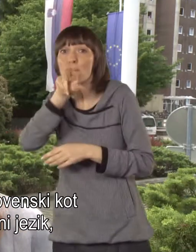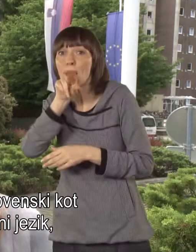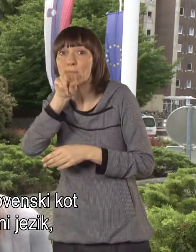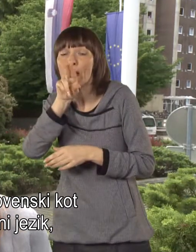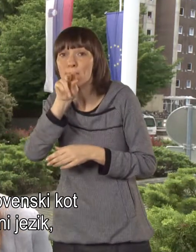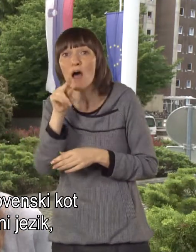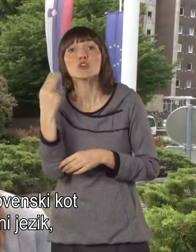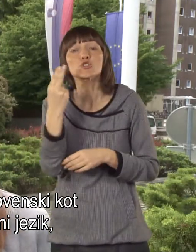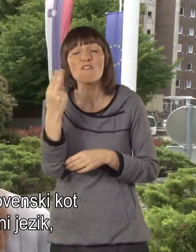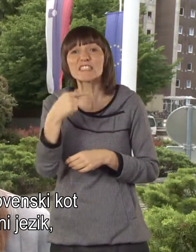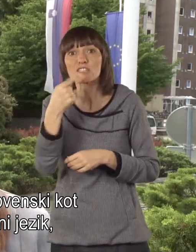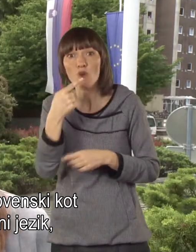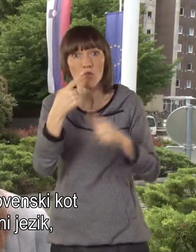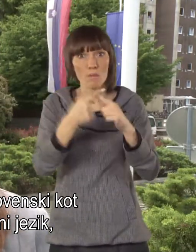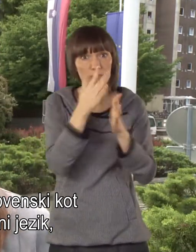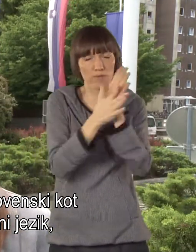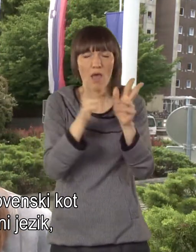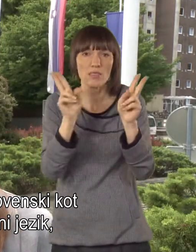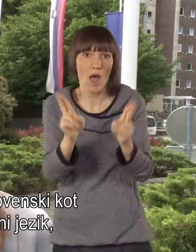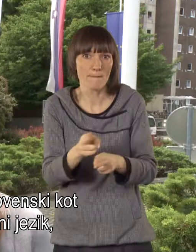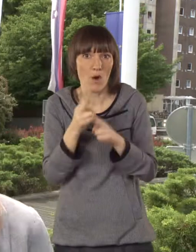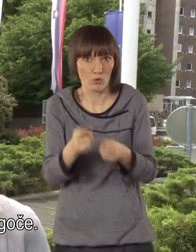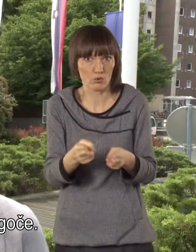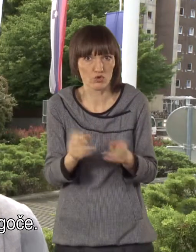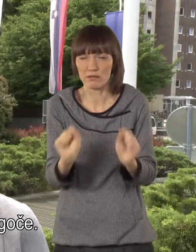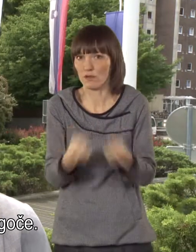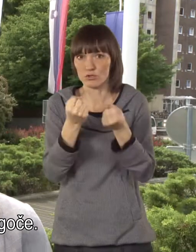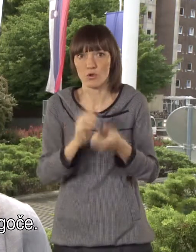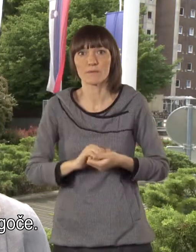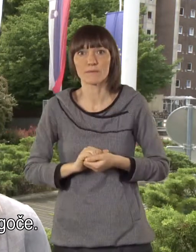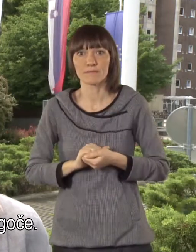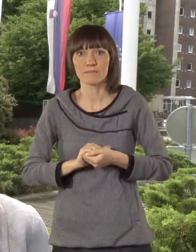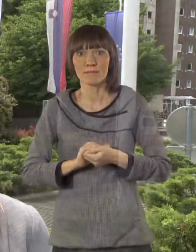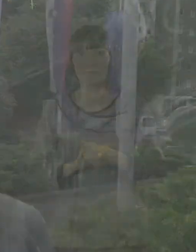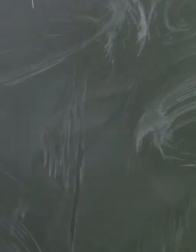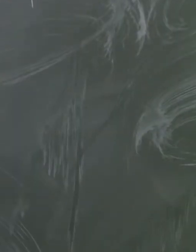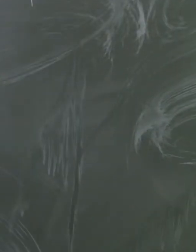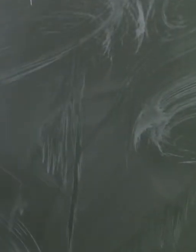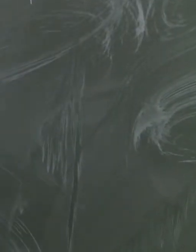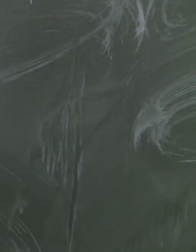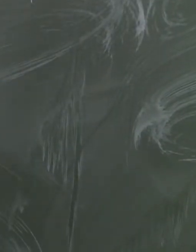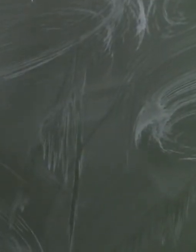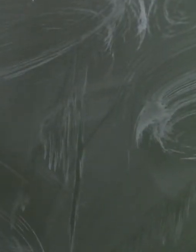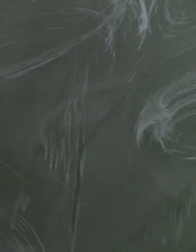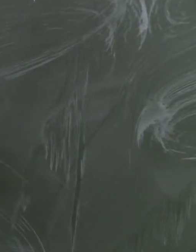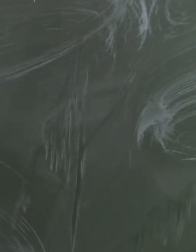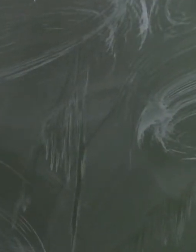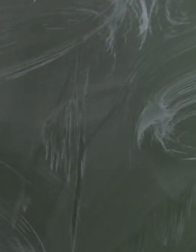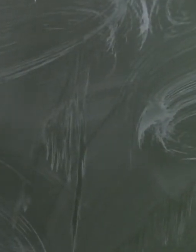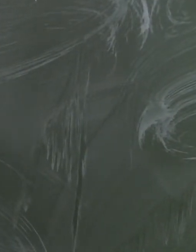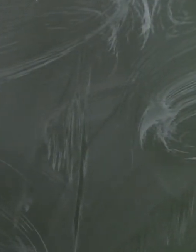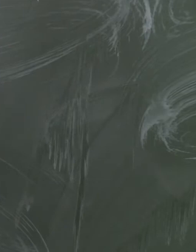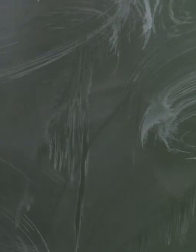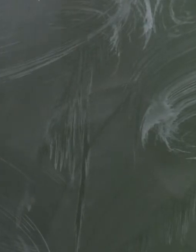dva jezikah krati, tako slovenski kot slovenski znakovni jezik, kar pa je ne mogoče. Zdaj, kaj je A-A, A-A,